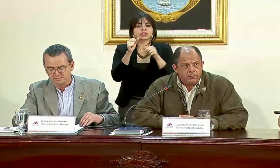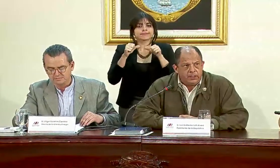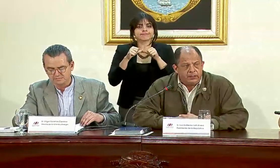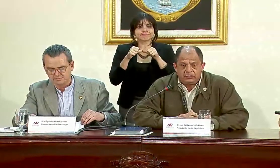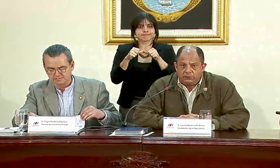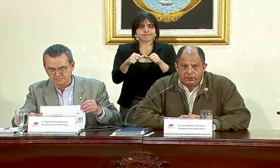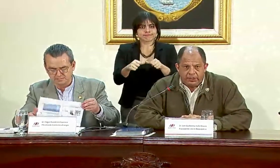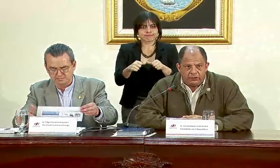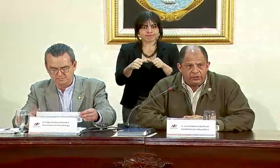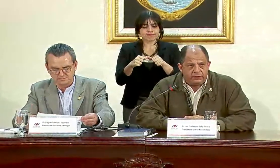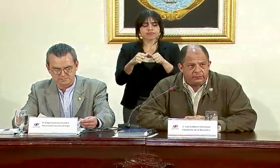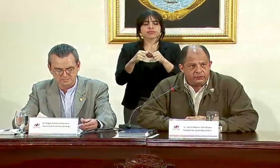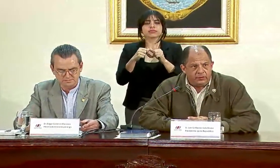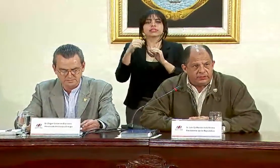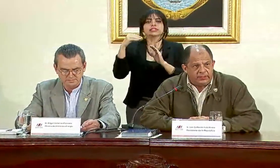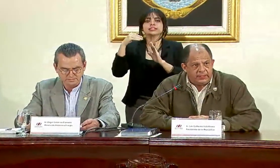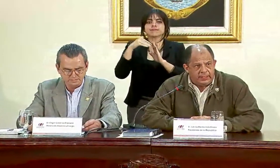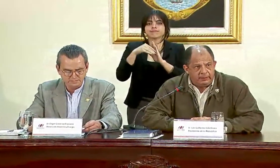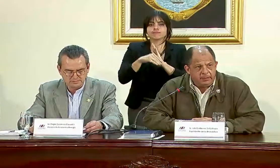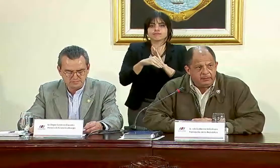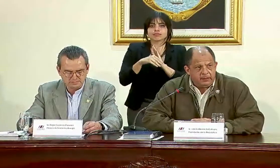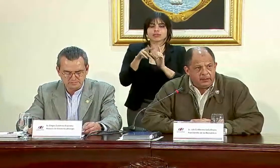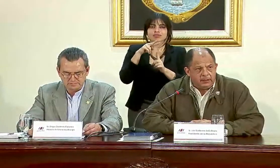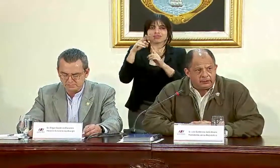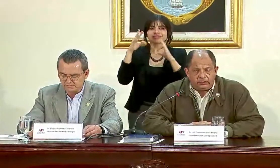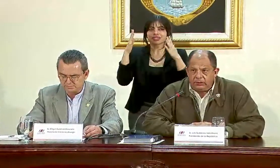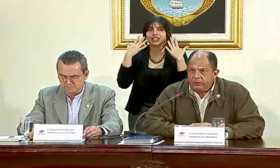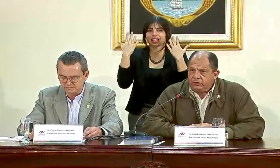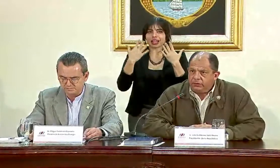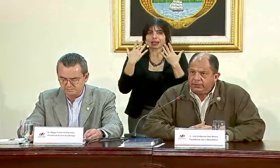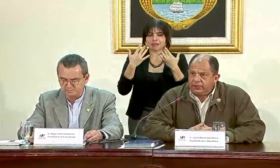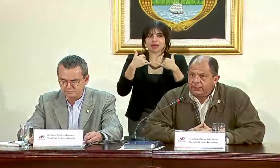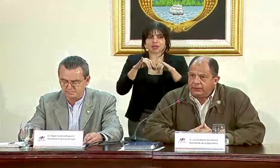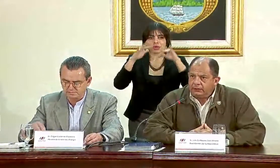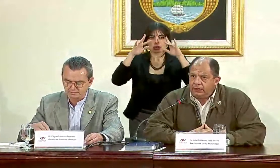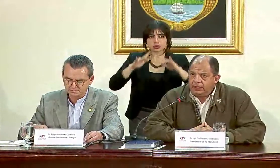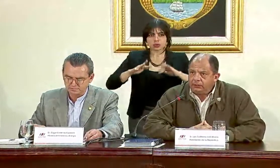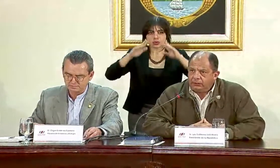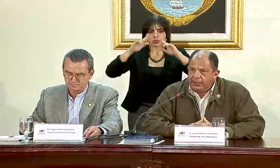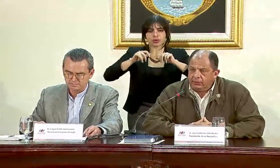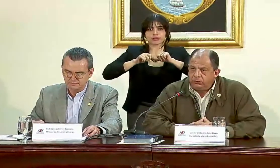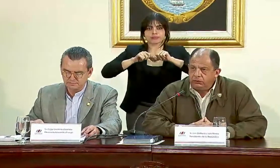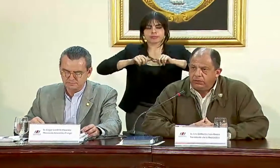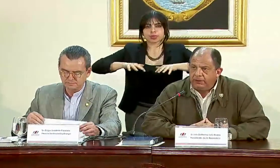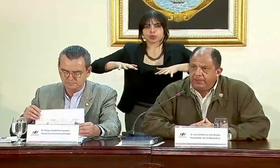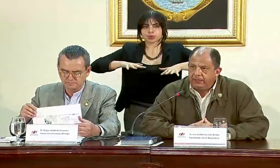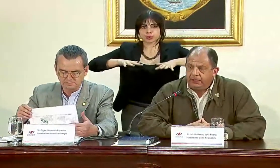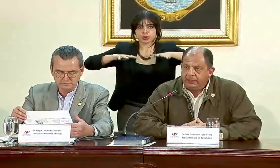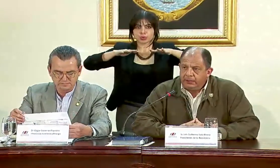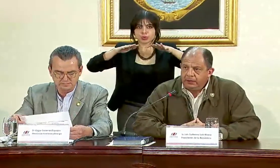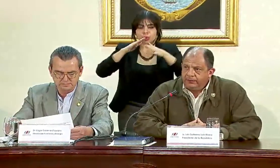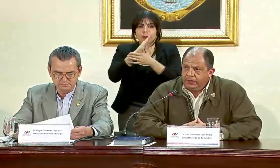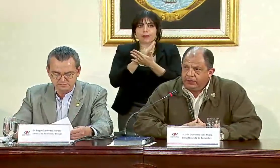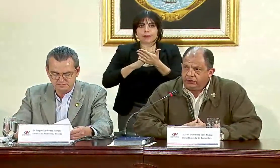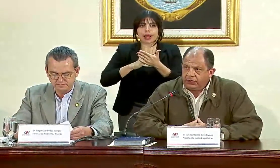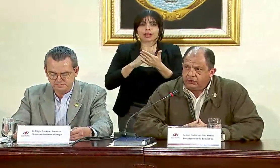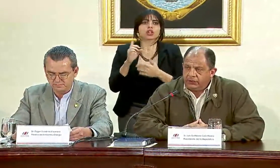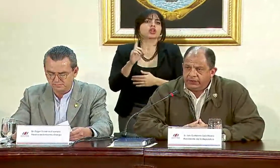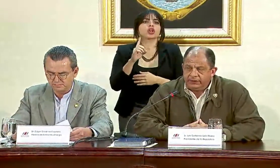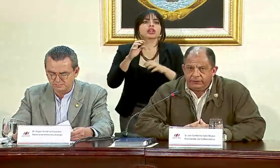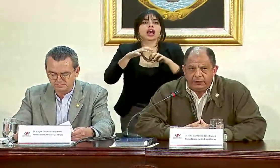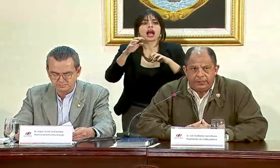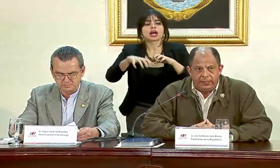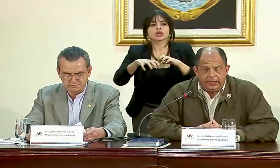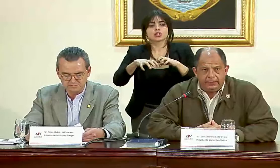descomponiéndose desde el punto de vista del clima. Las continuas lluvias han inundado buena parte de los